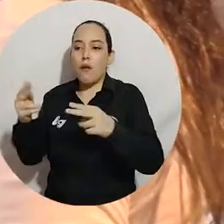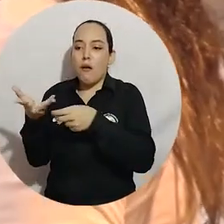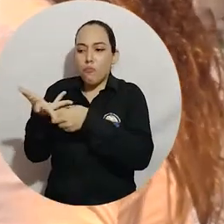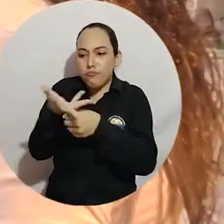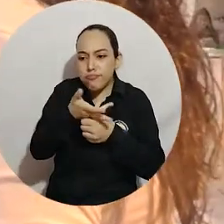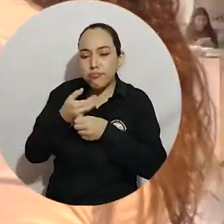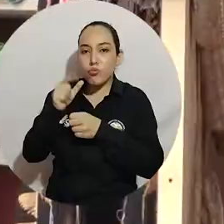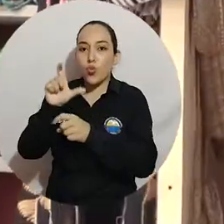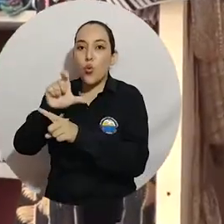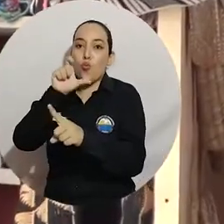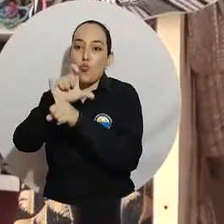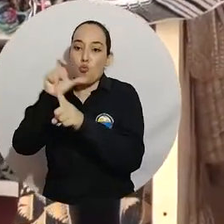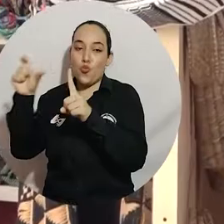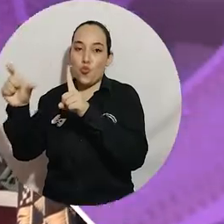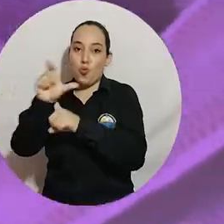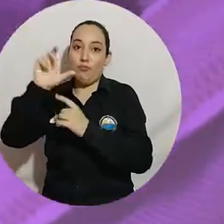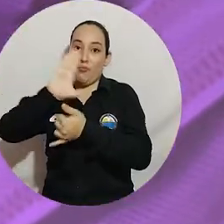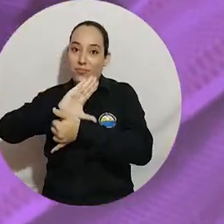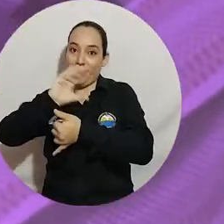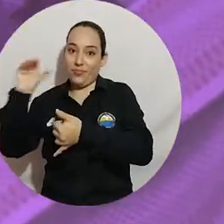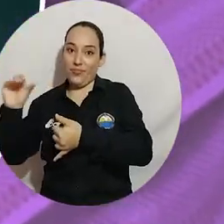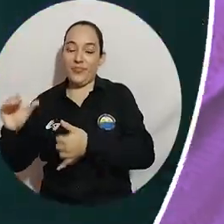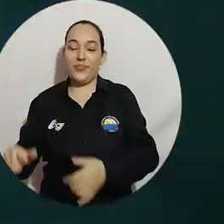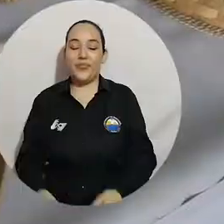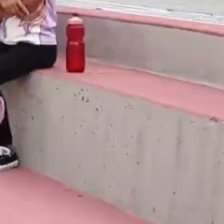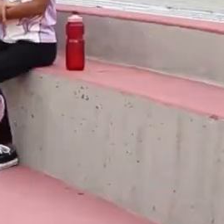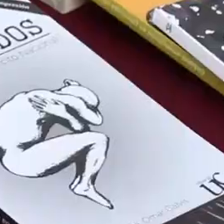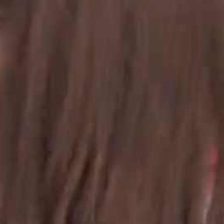Feria Artesanal y Cultural del Caribe Colombiano.